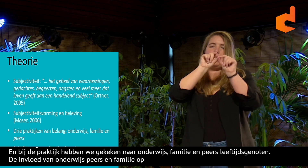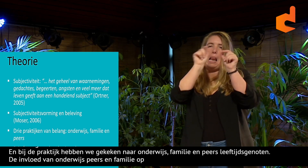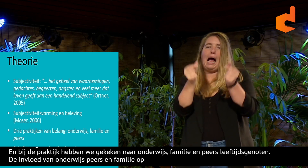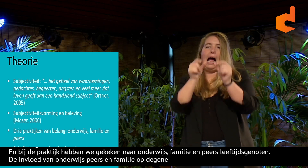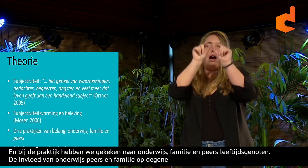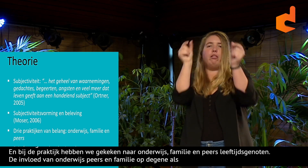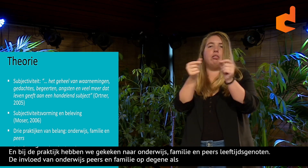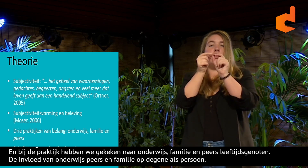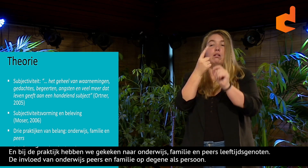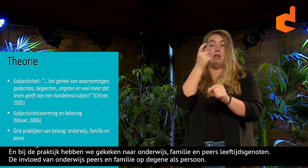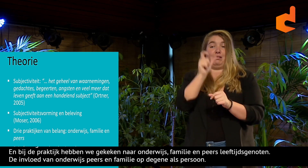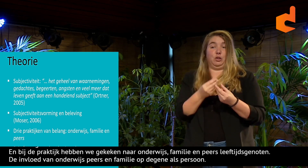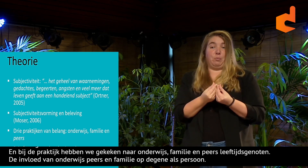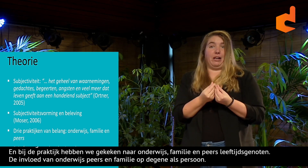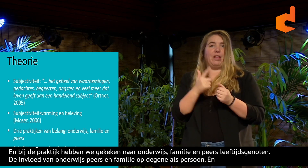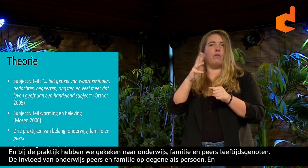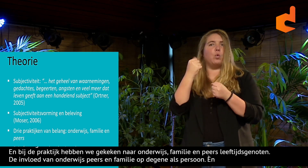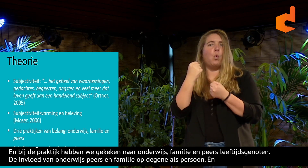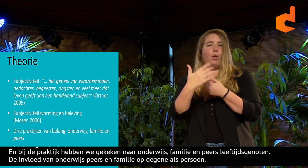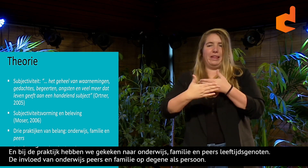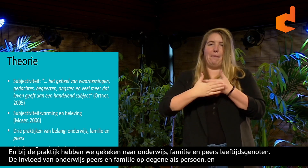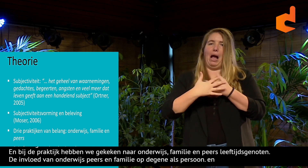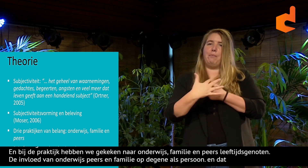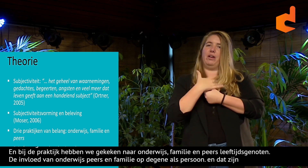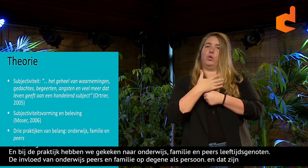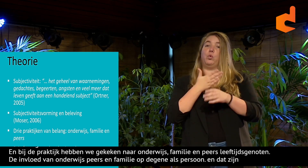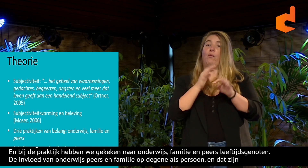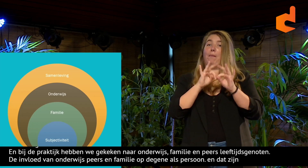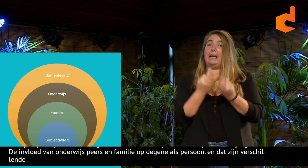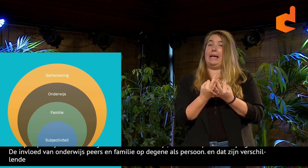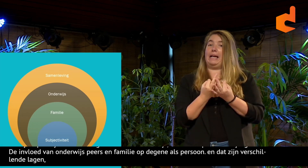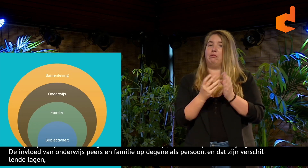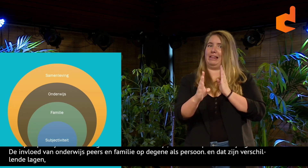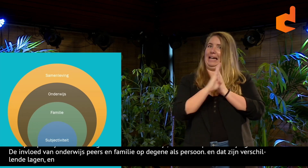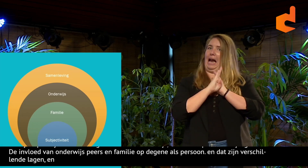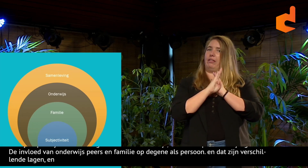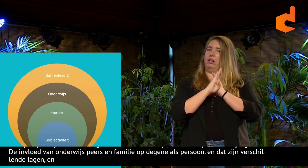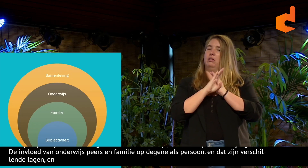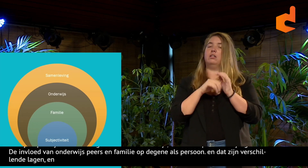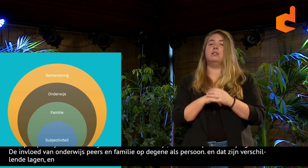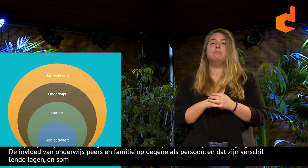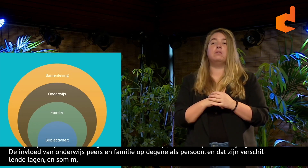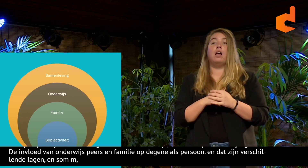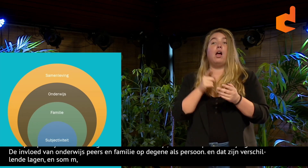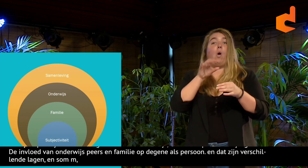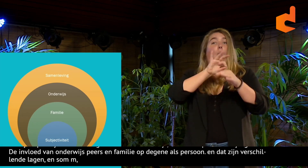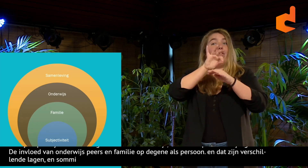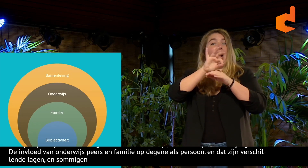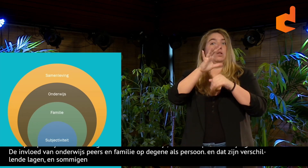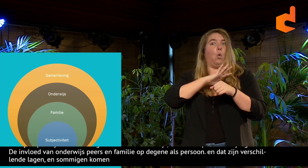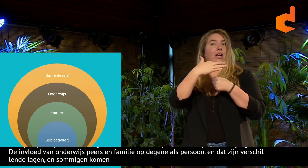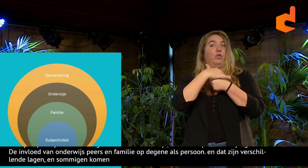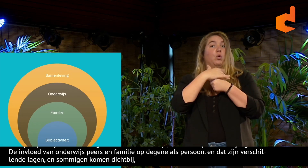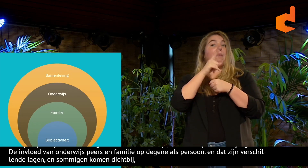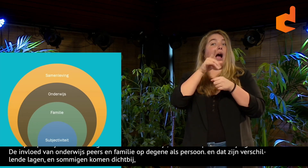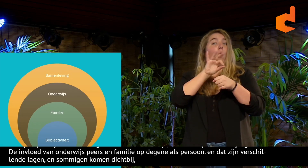persoon. En dat zijn verschillende schillen, verschillende lagen. En sommige komen heel dichtbij. Bijvoorbeeld familie, die invloed